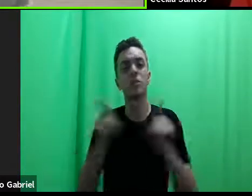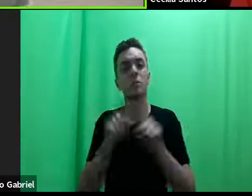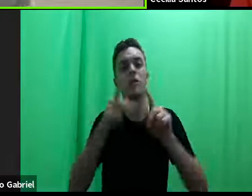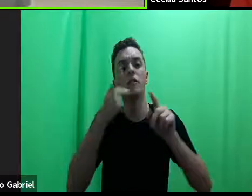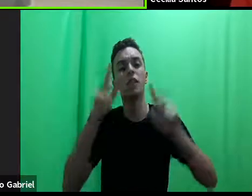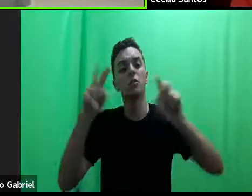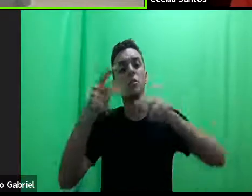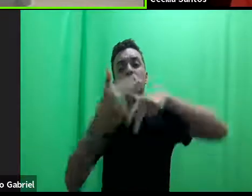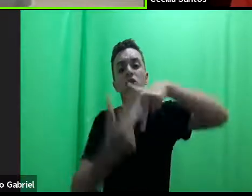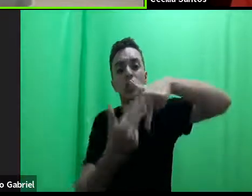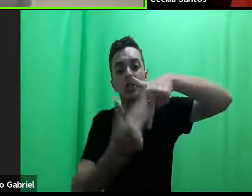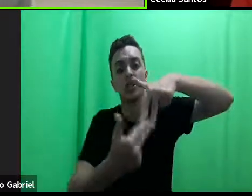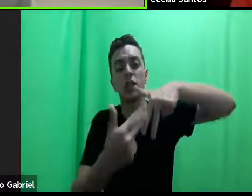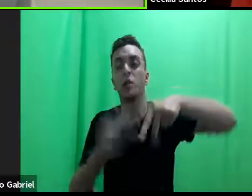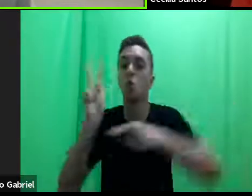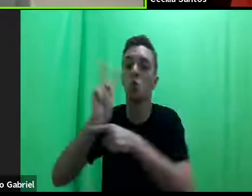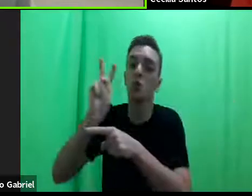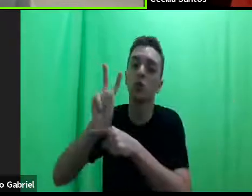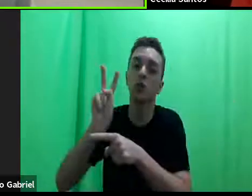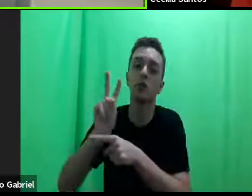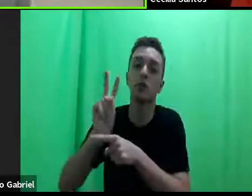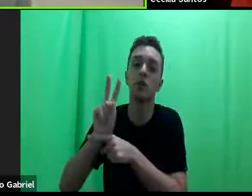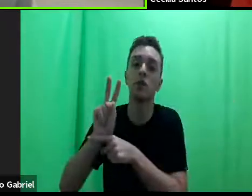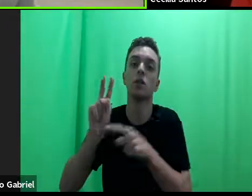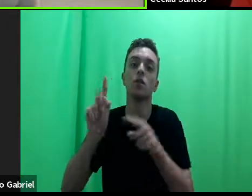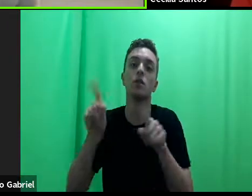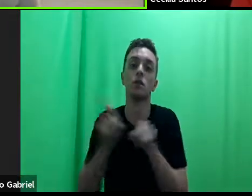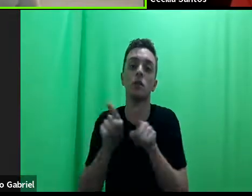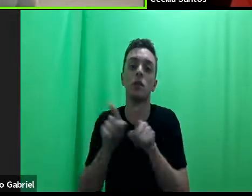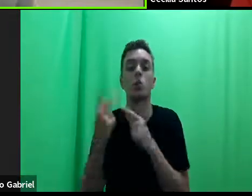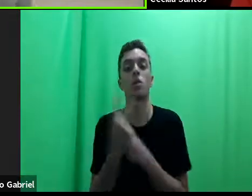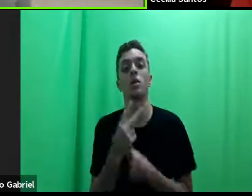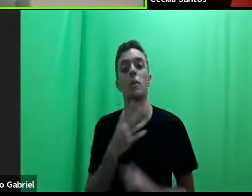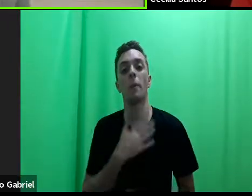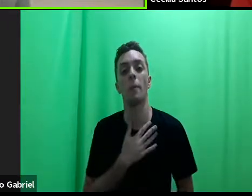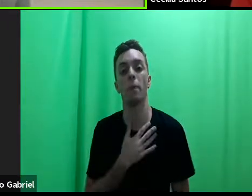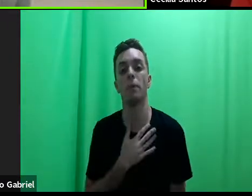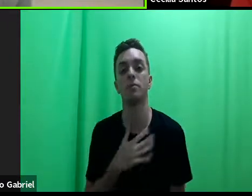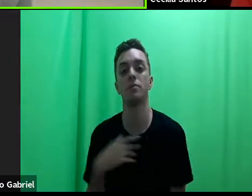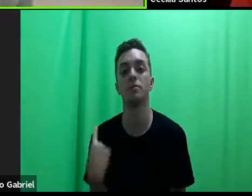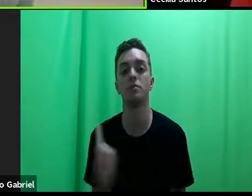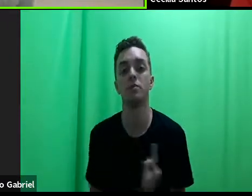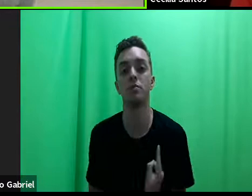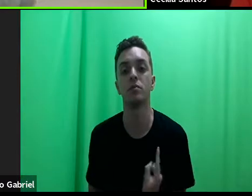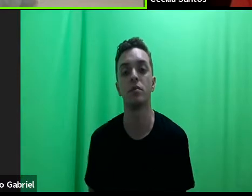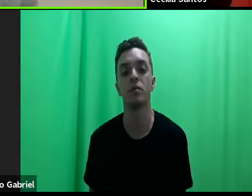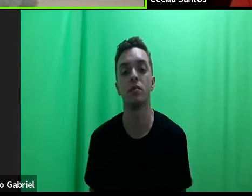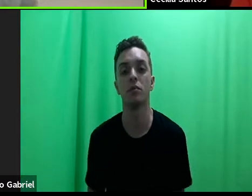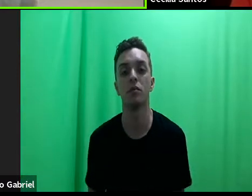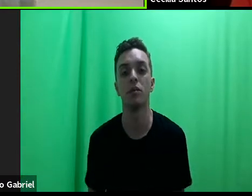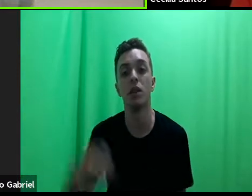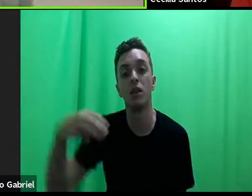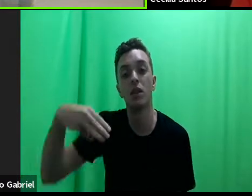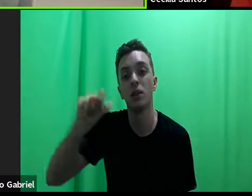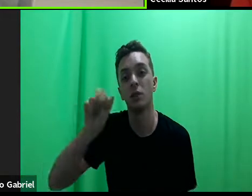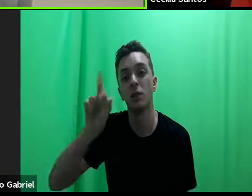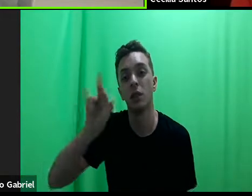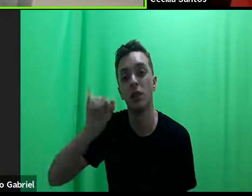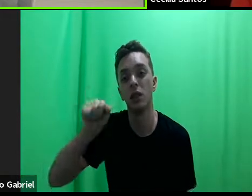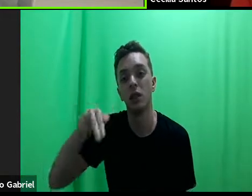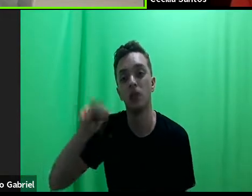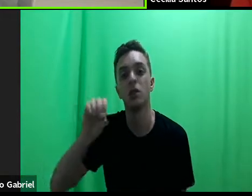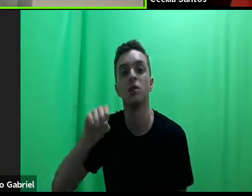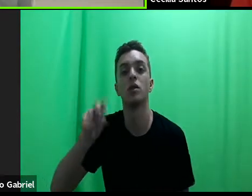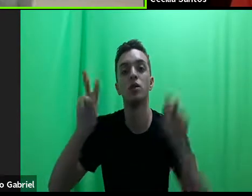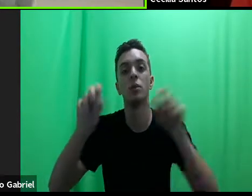produzir o cuidado e não esquecer do cuidado de si com os defensores de direitos humanos, Mariano Moreno com a Aliança Latino-Americana